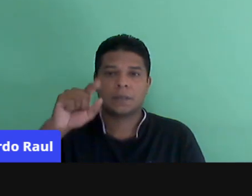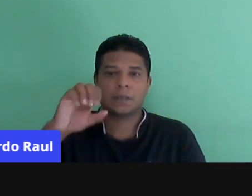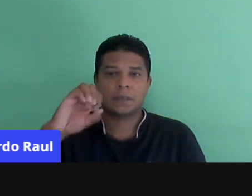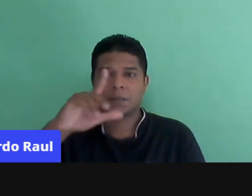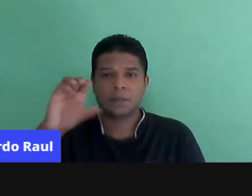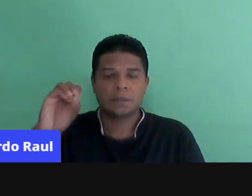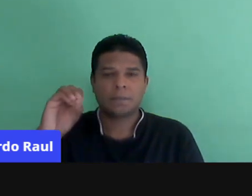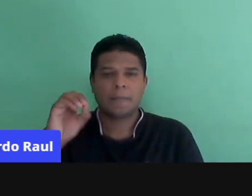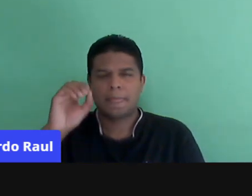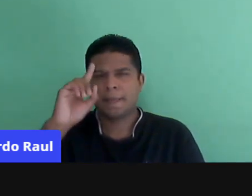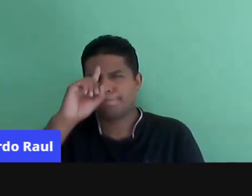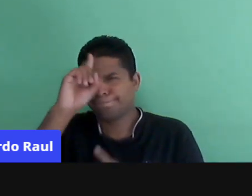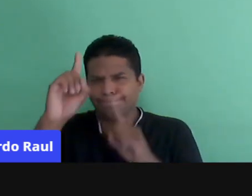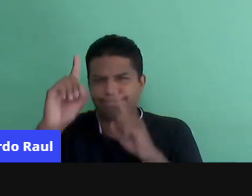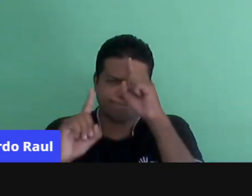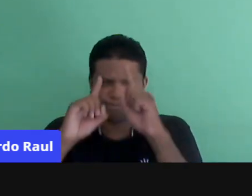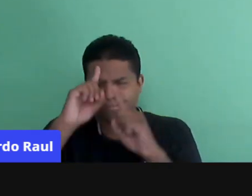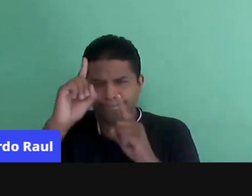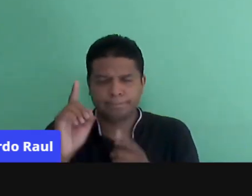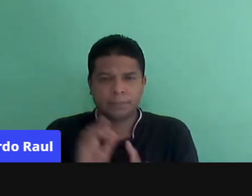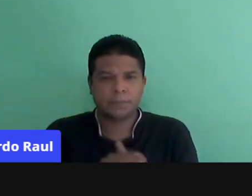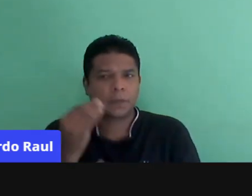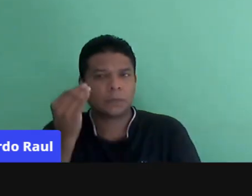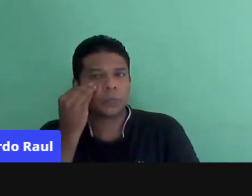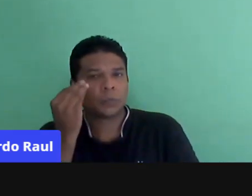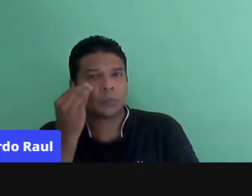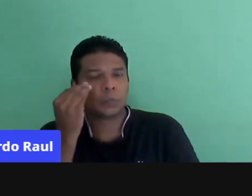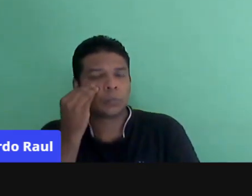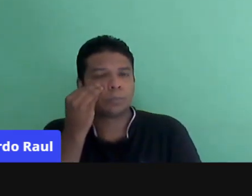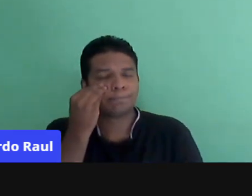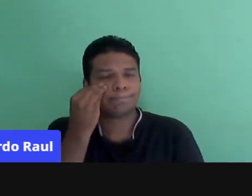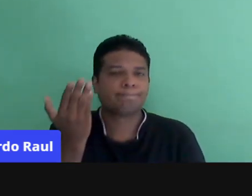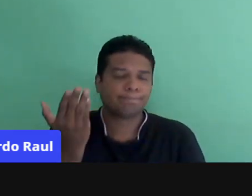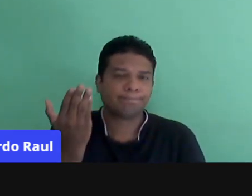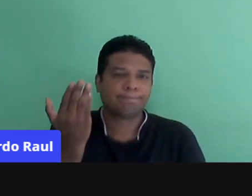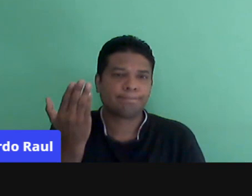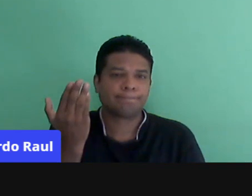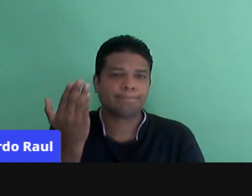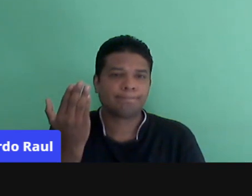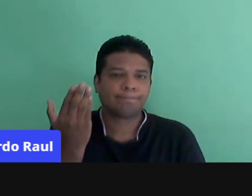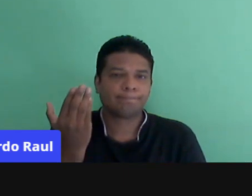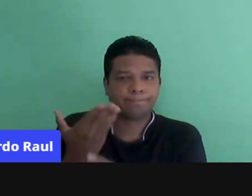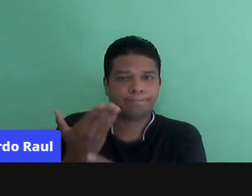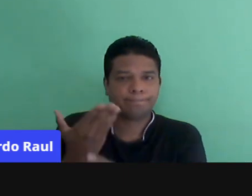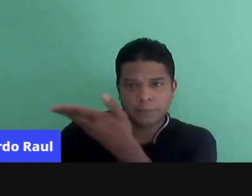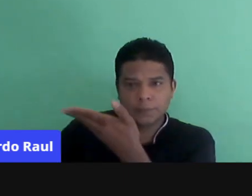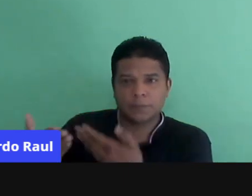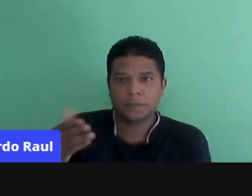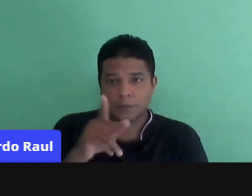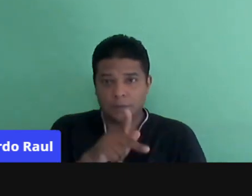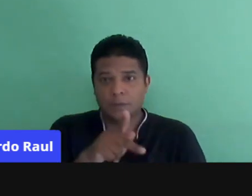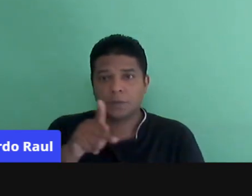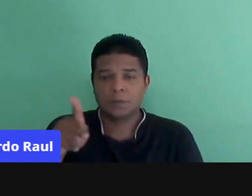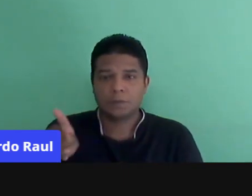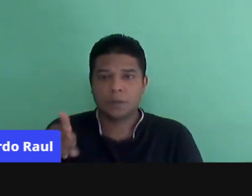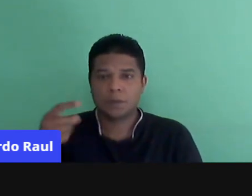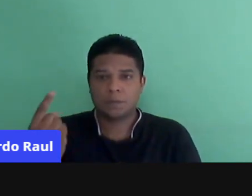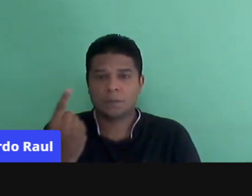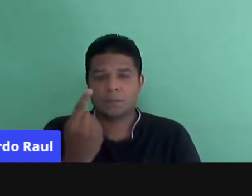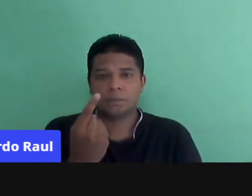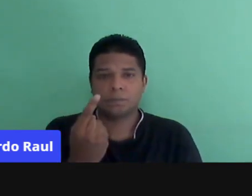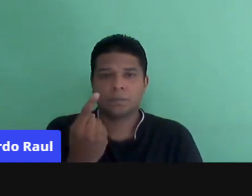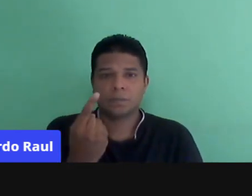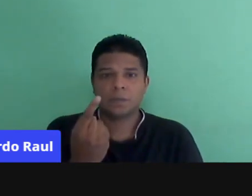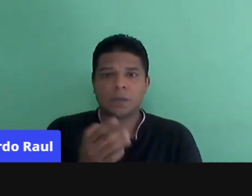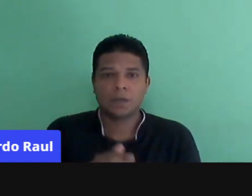hipóteses, ele testou as hipóteses, ele, por intermédio do professor, e cabe ao professor, neste momento,